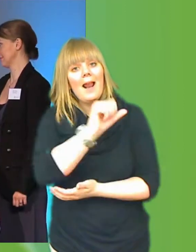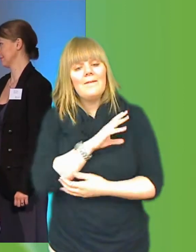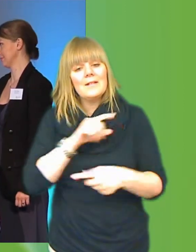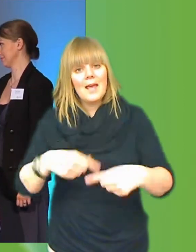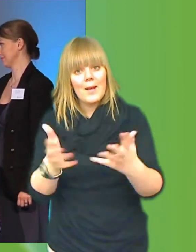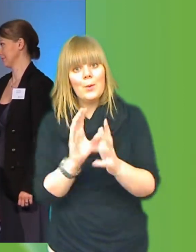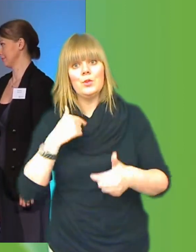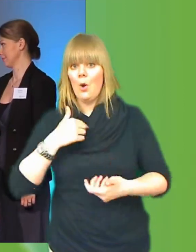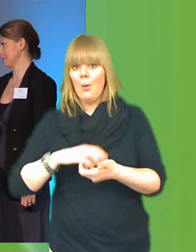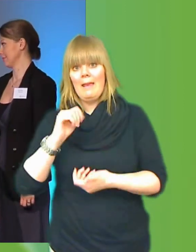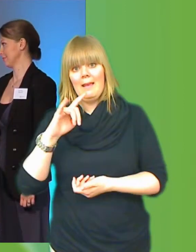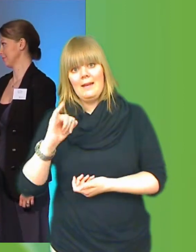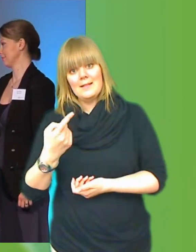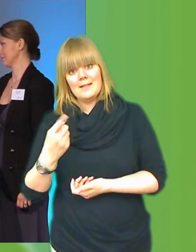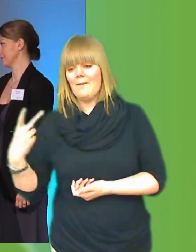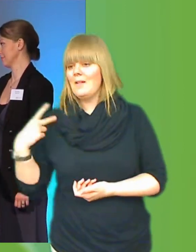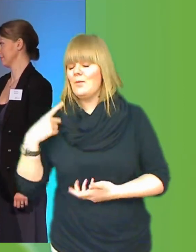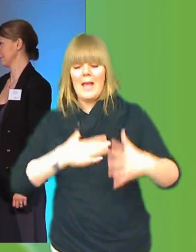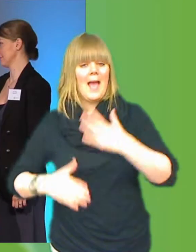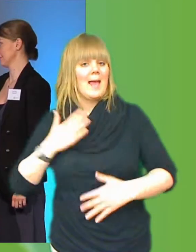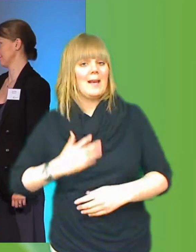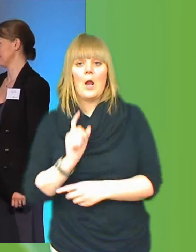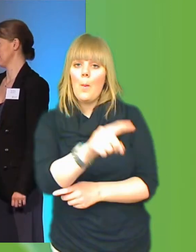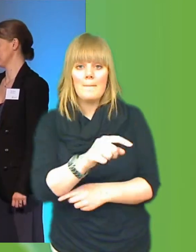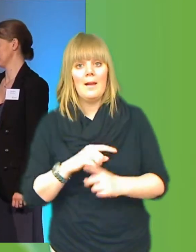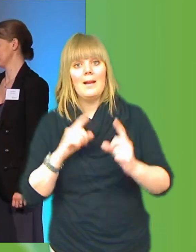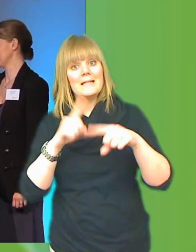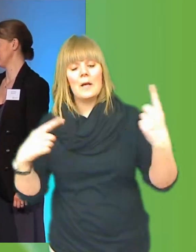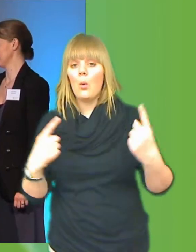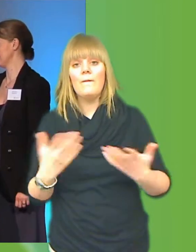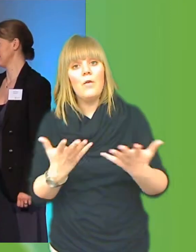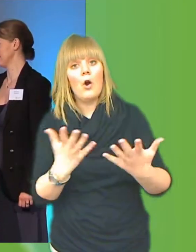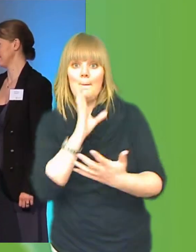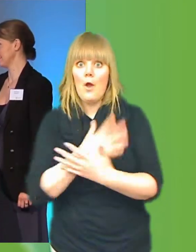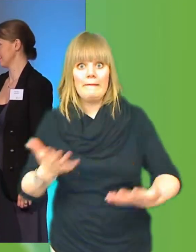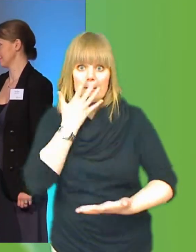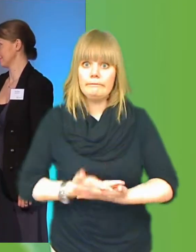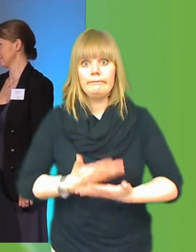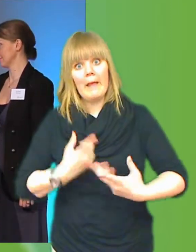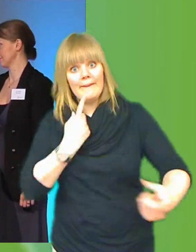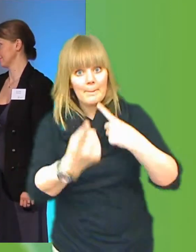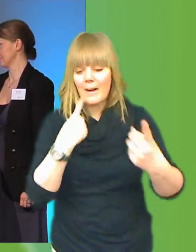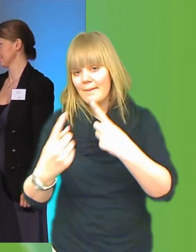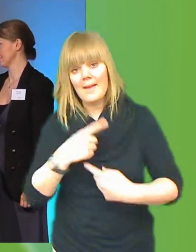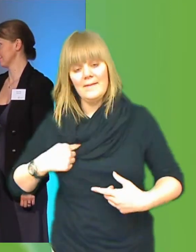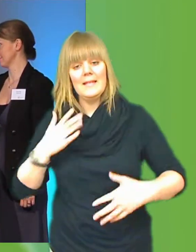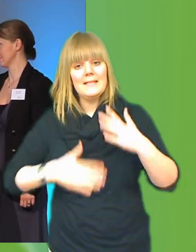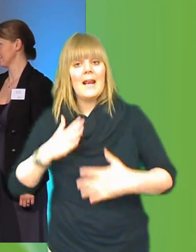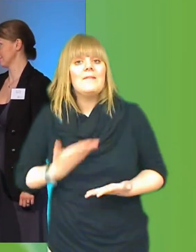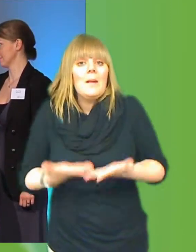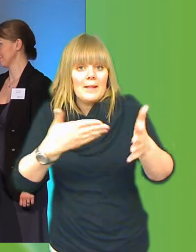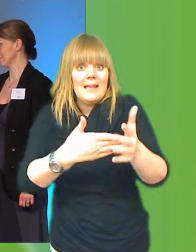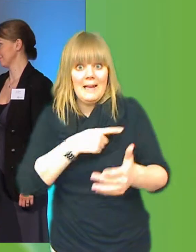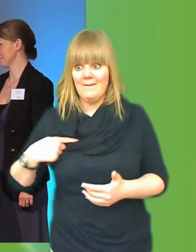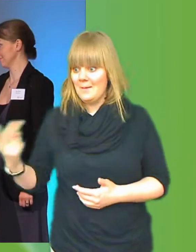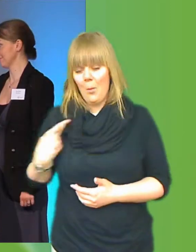Elisa kommer gärna ut. Vad ni än vill att vi ska komma. Inte för att debattera möjligen, men för att hjälpa till. Vi är entusiaster på det här området, så